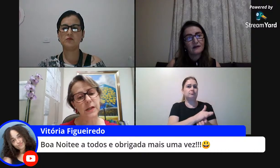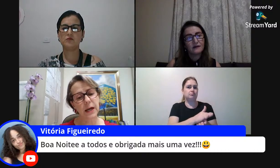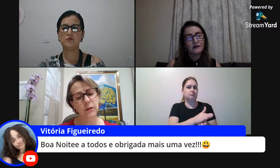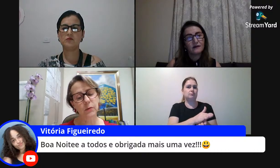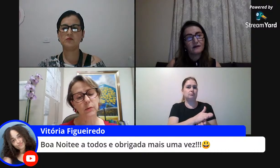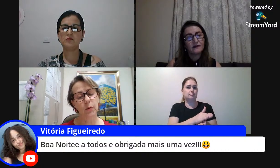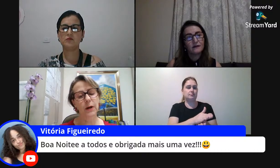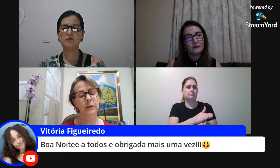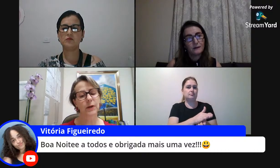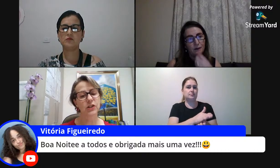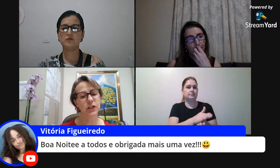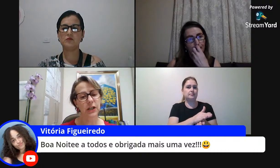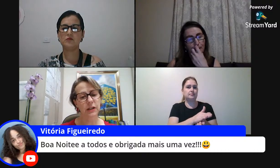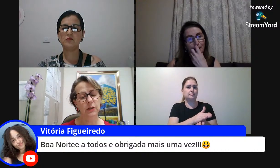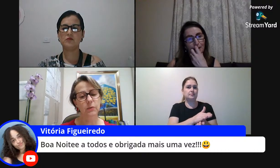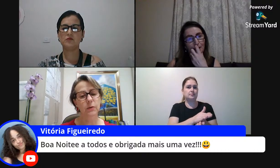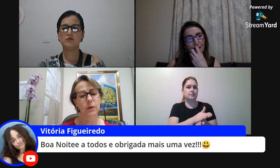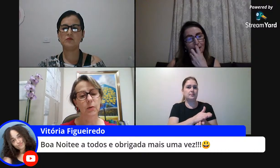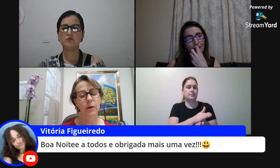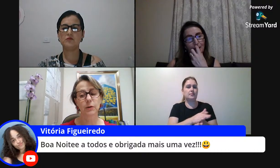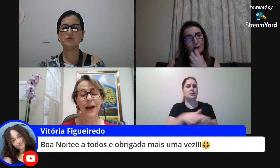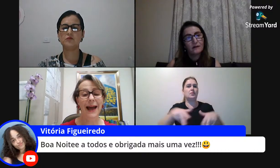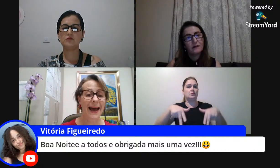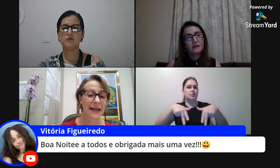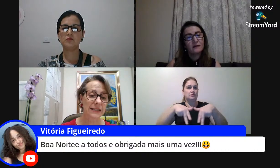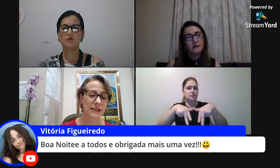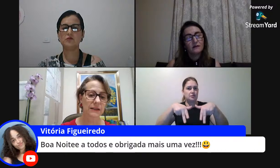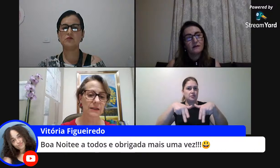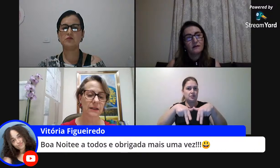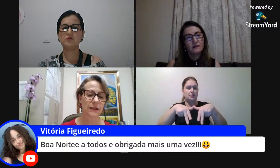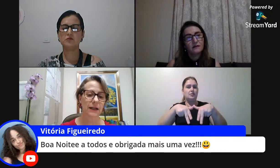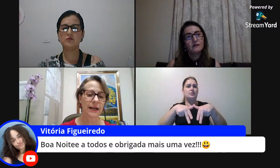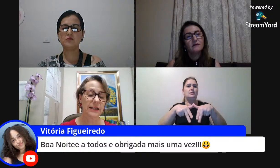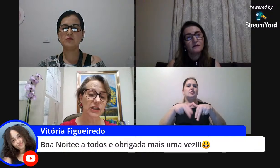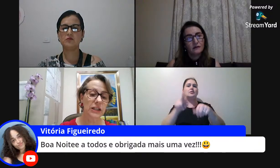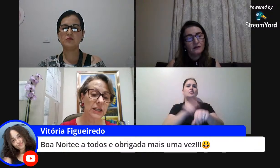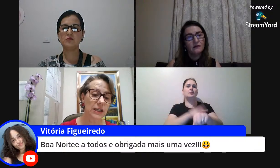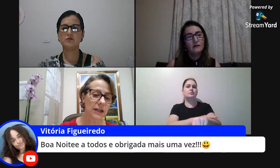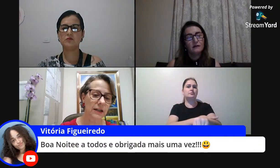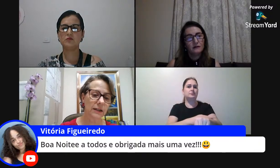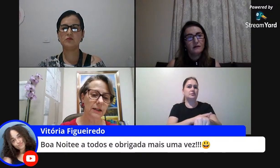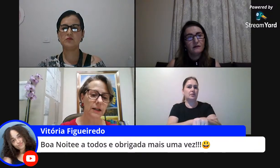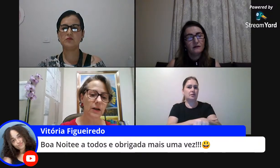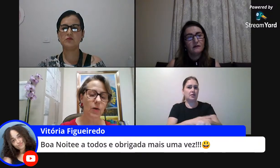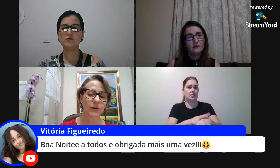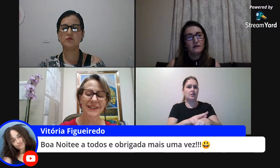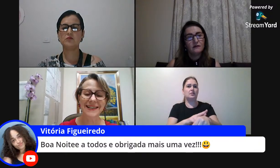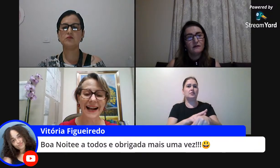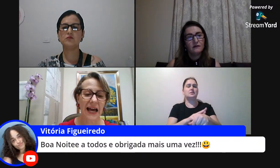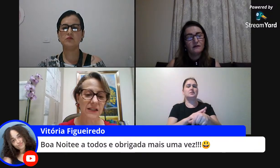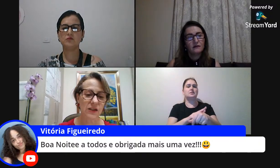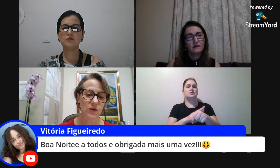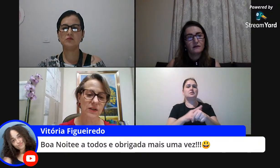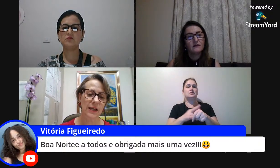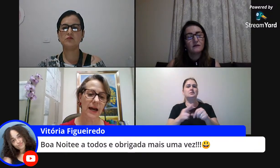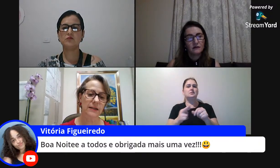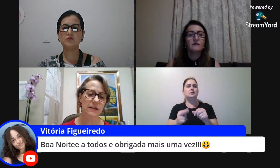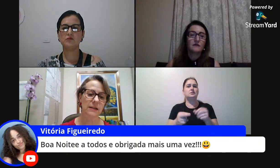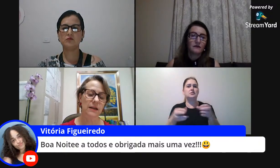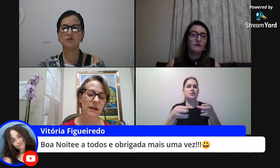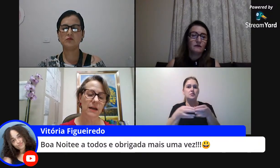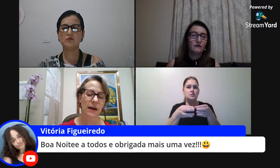preconceito quanto a gênero quanto a raça a etnia quanto as classes